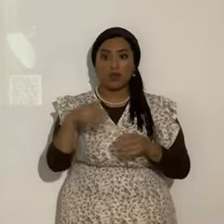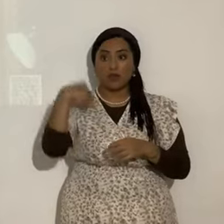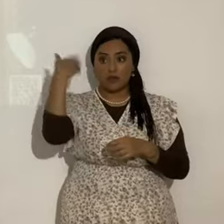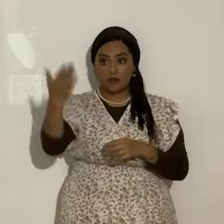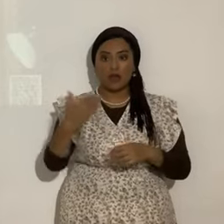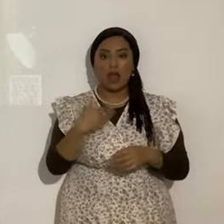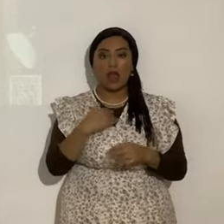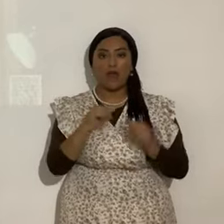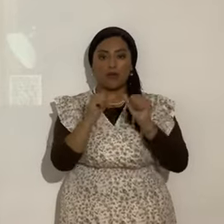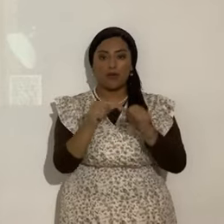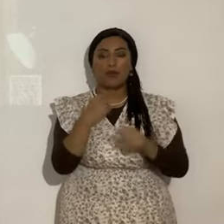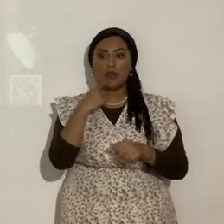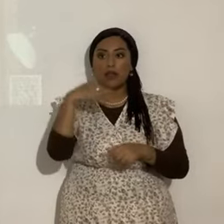siempre hablo en plural.